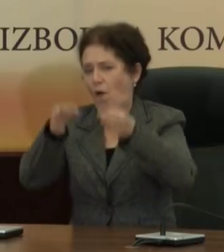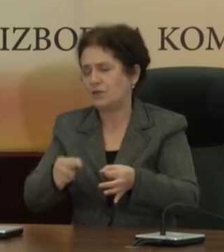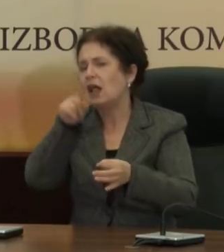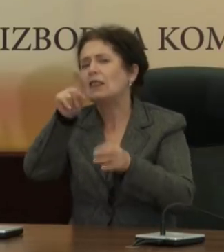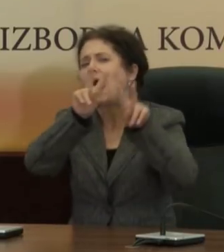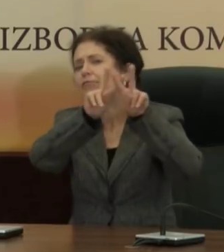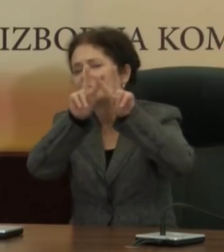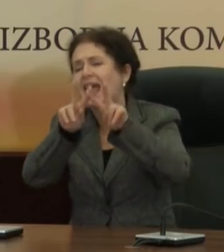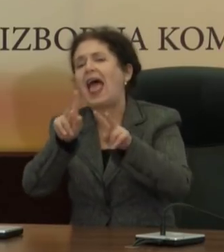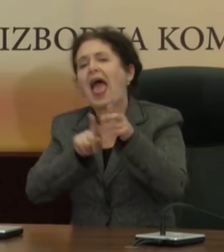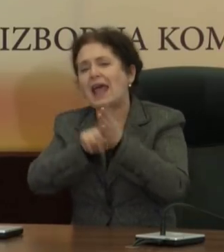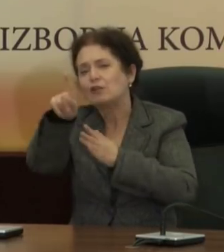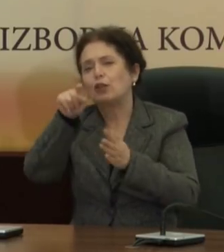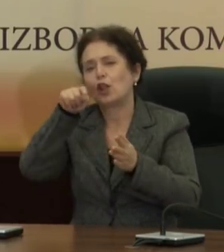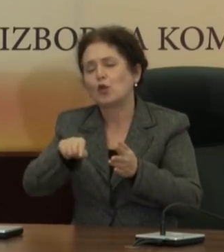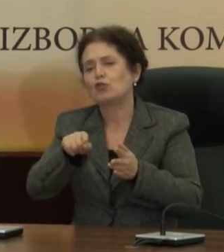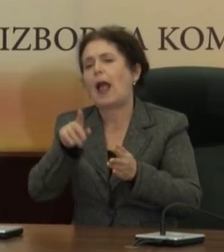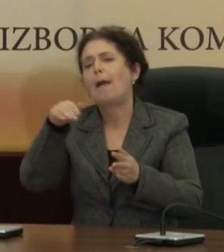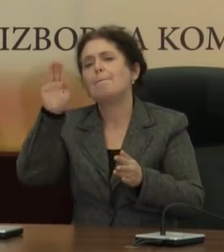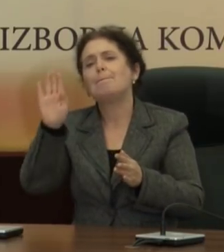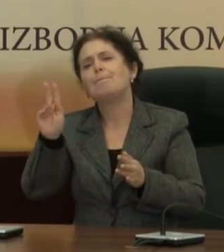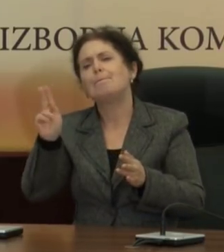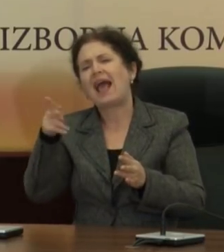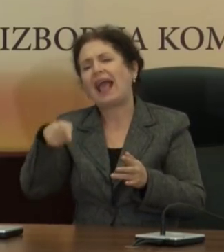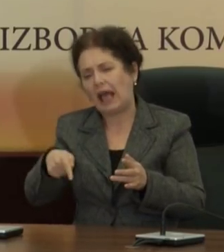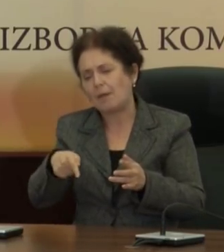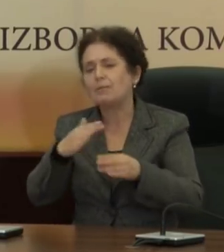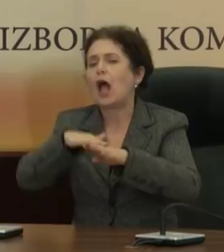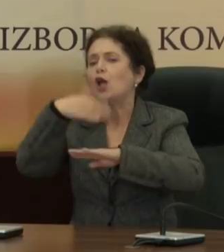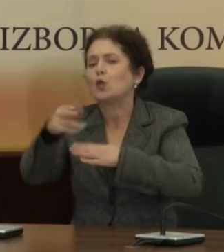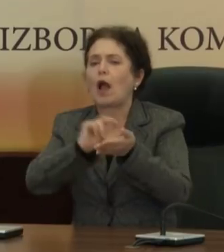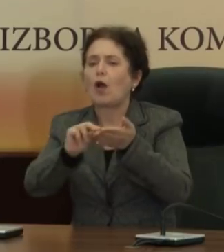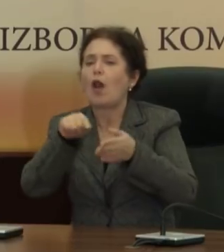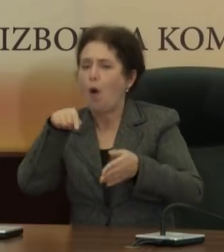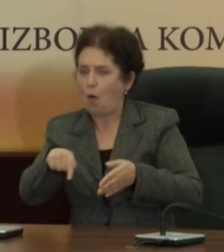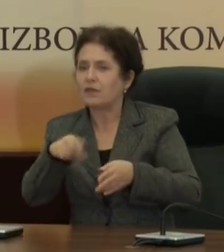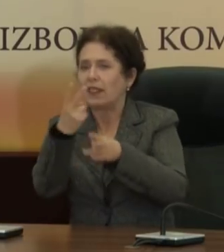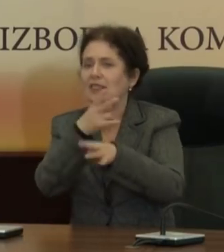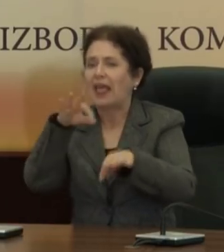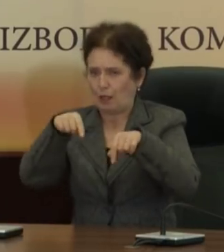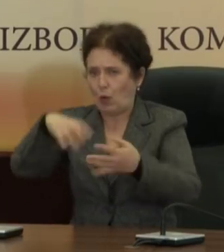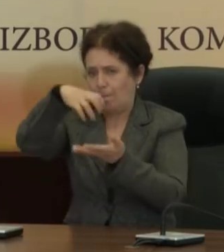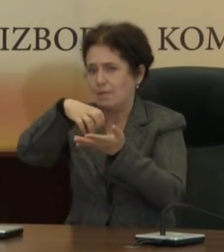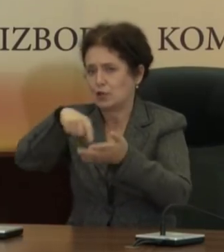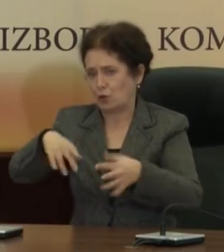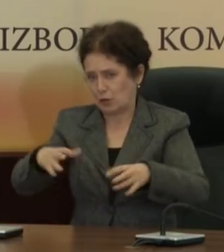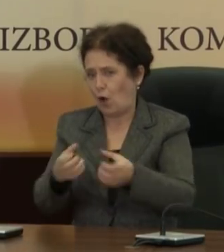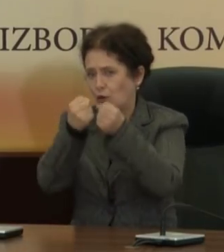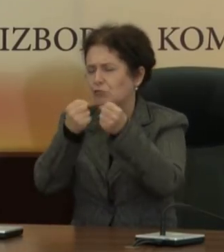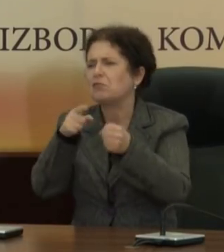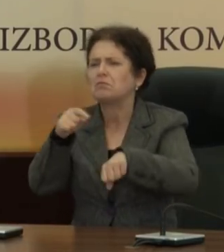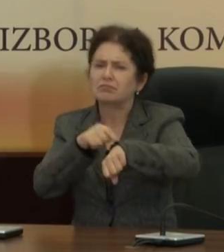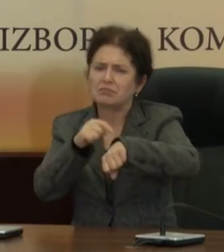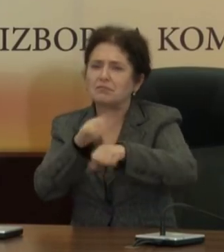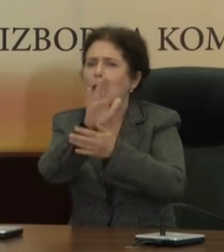Резултати.сец.мог Наредната пресконференција овде во Државната изборна комисија Ке се одрши